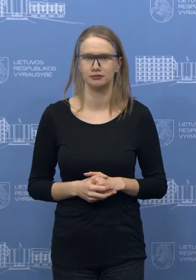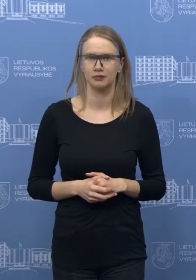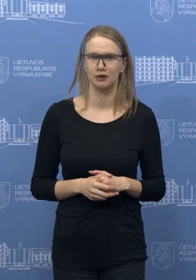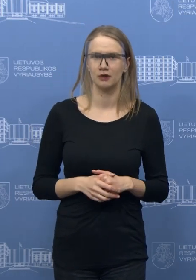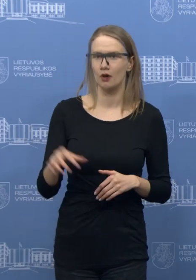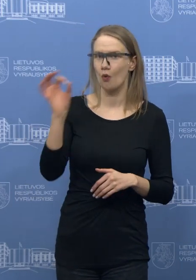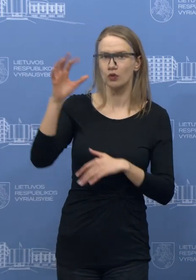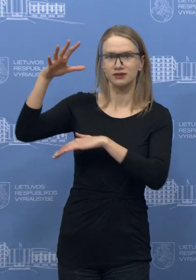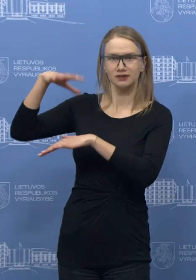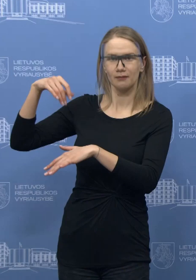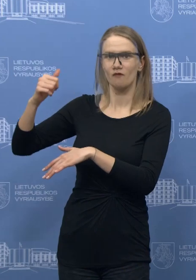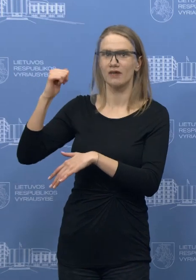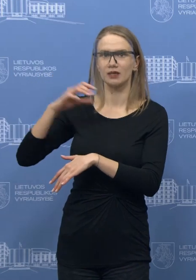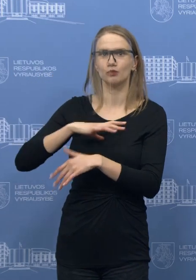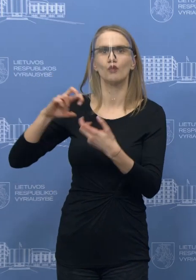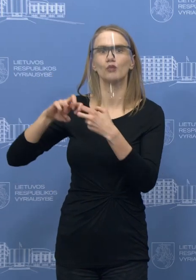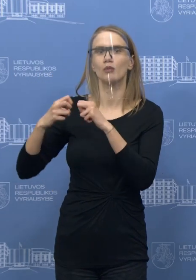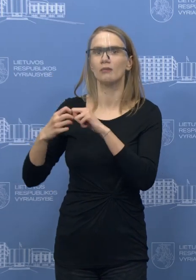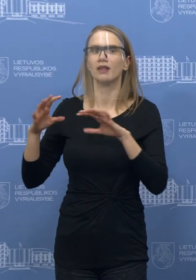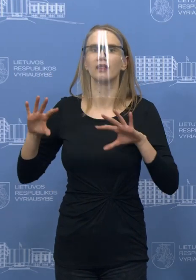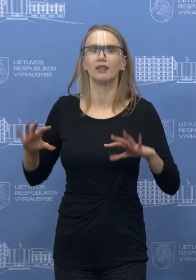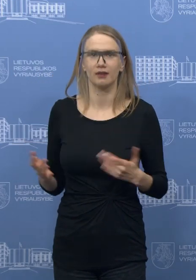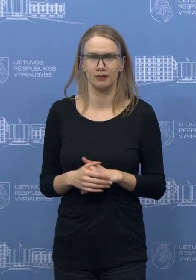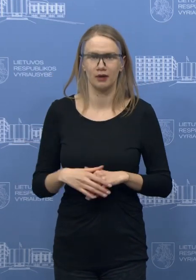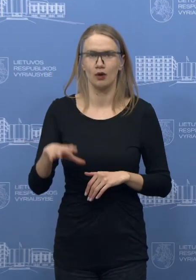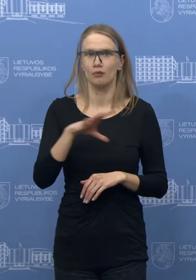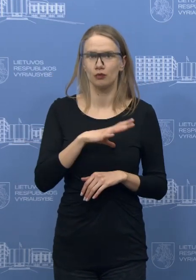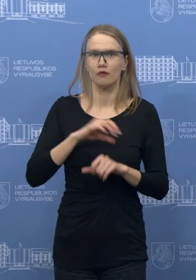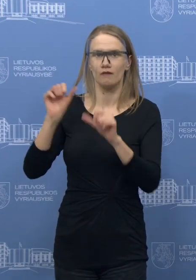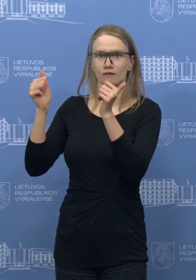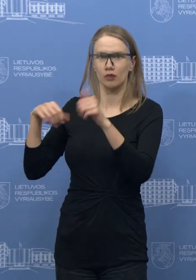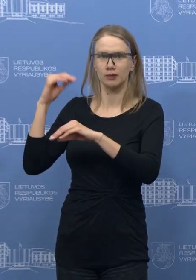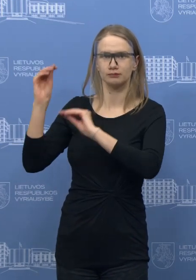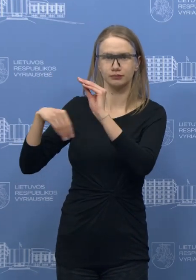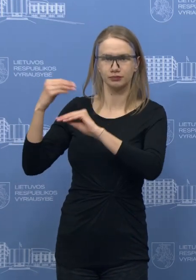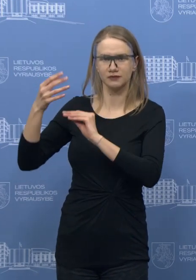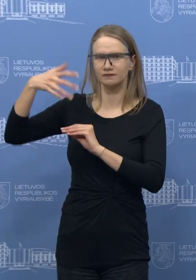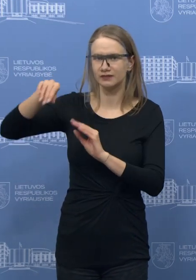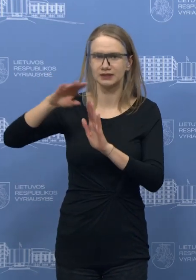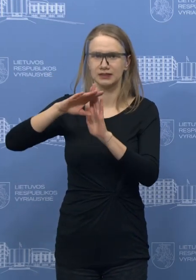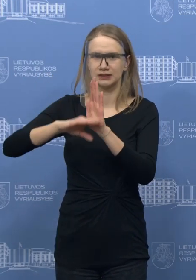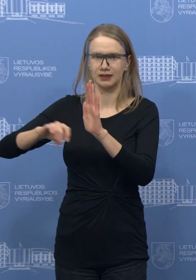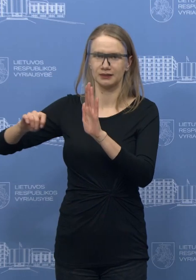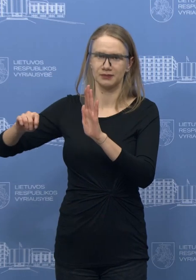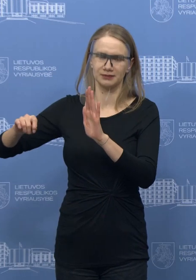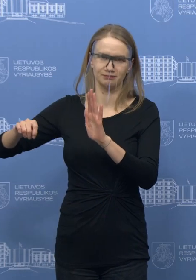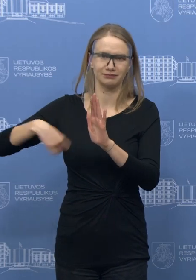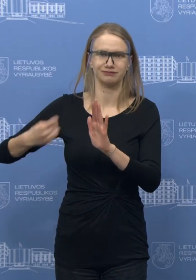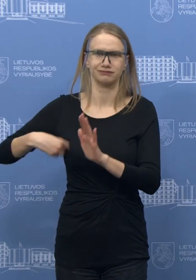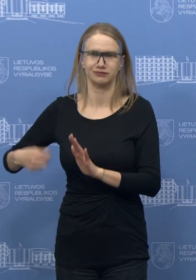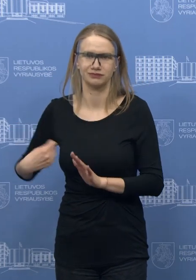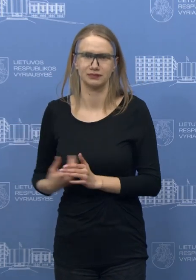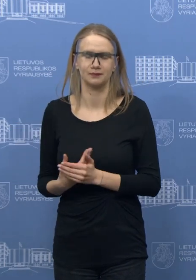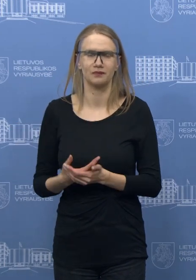Seimo vakar iškilo vienintelį problema ir kadangi tai buvo paketas, tai nukentėjo visi įstatymai, tai susiję yra problema su